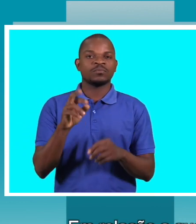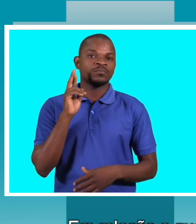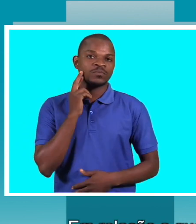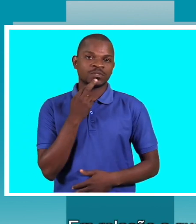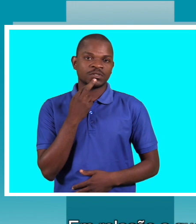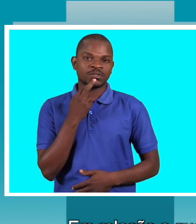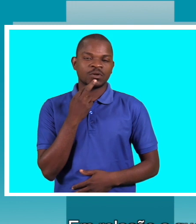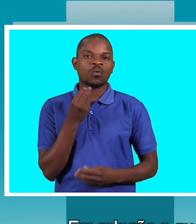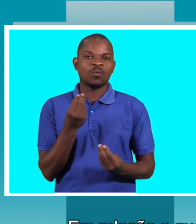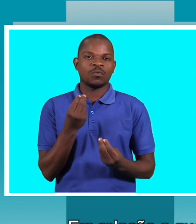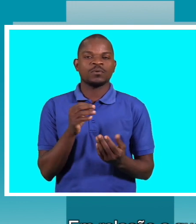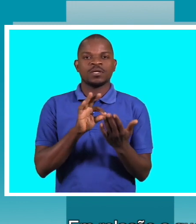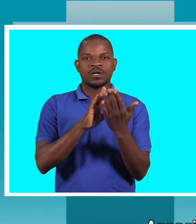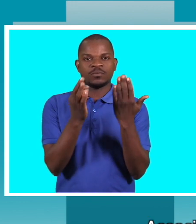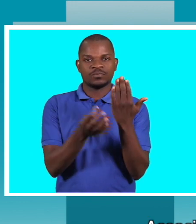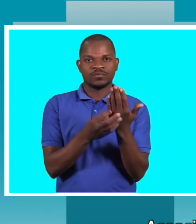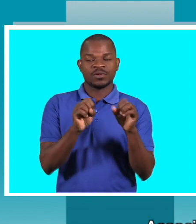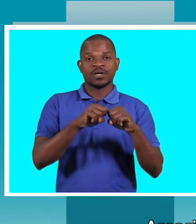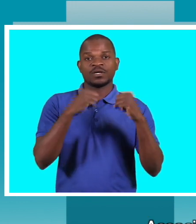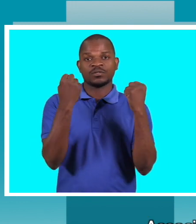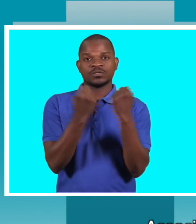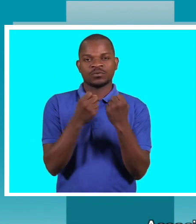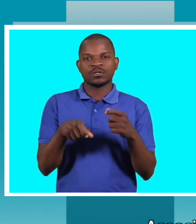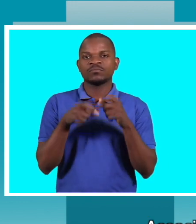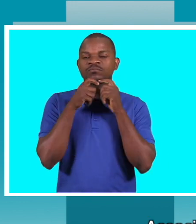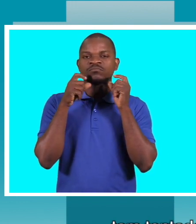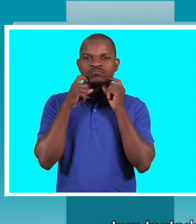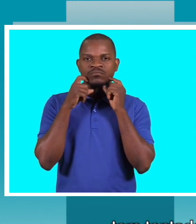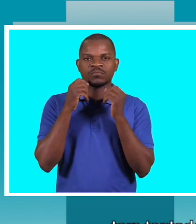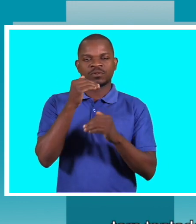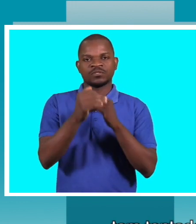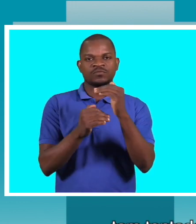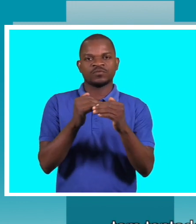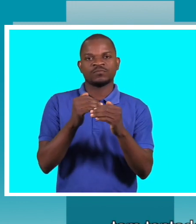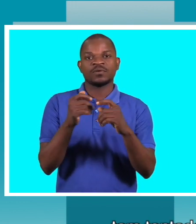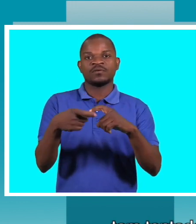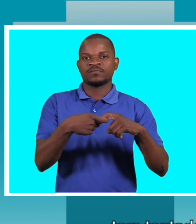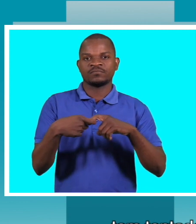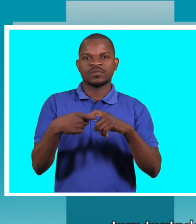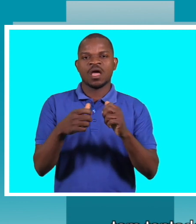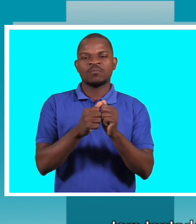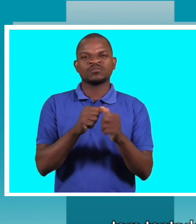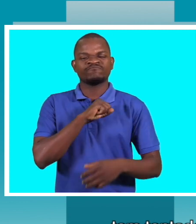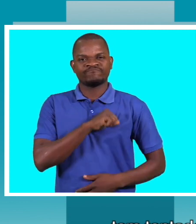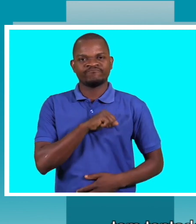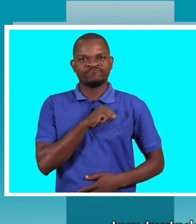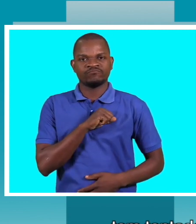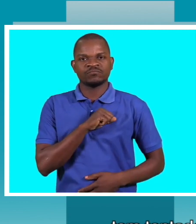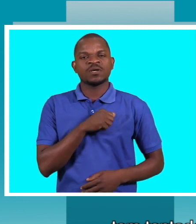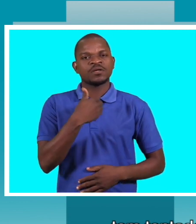que a MoDefa, como uma ONG nacional, o Samo Sambicana para o Desenvolvimento da Família, tem tentado incorporar nas suas ações